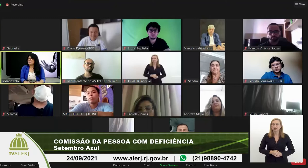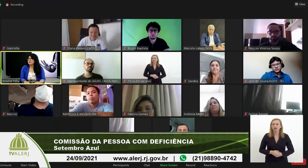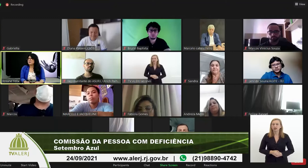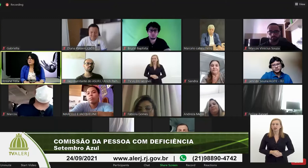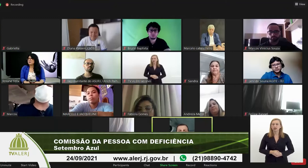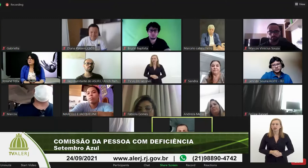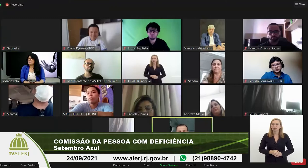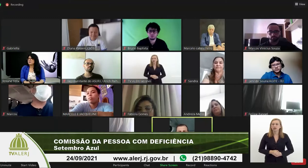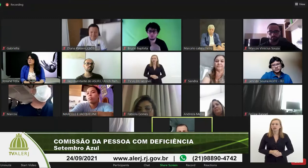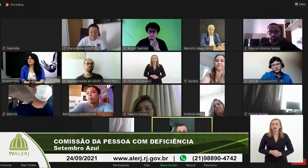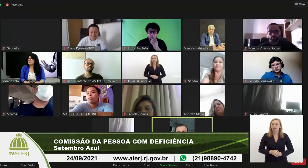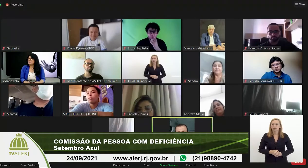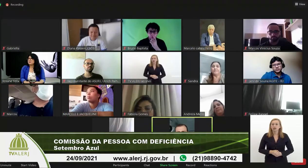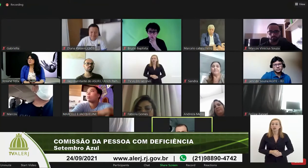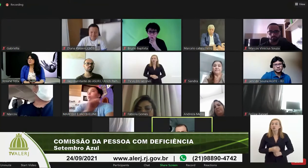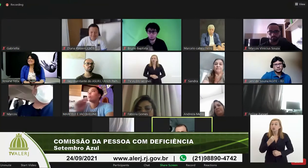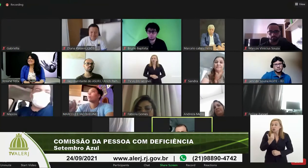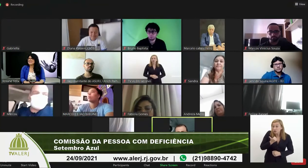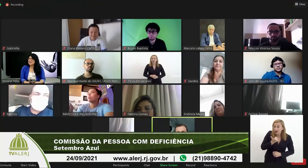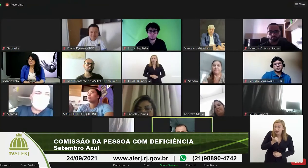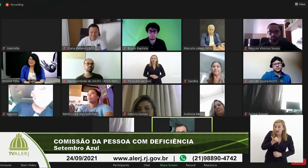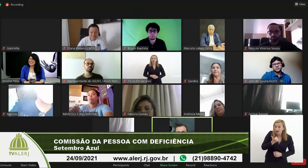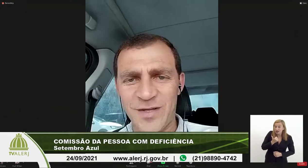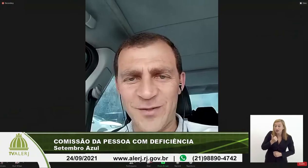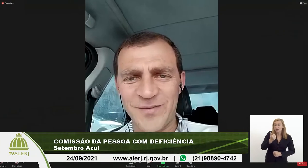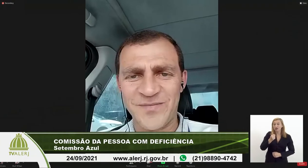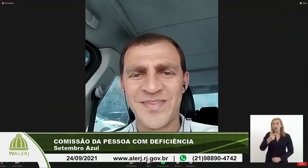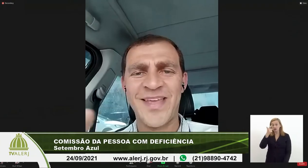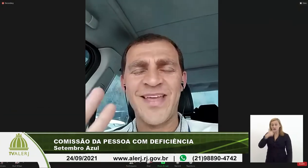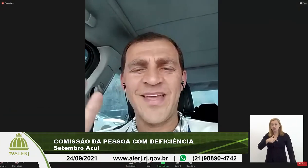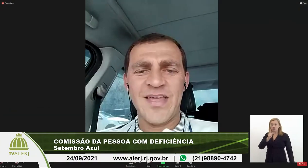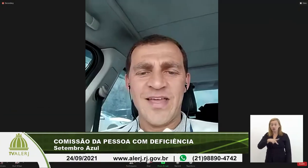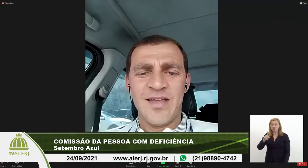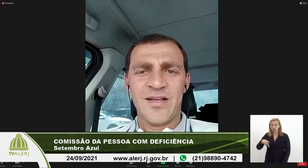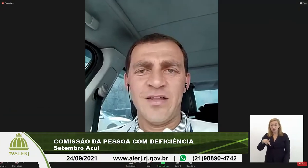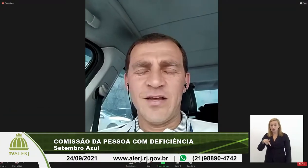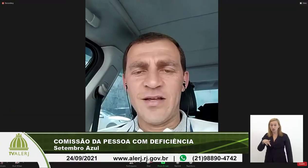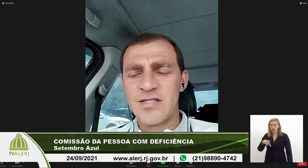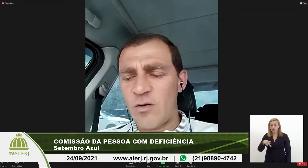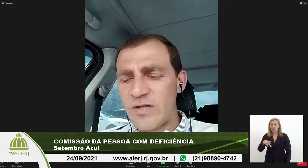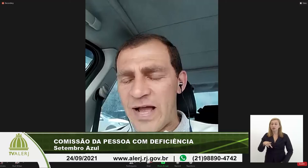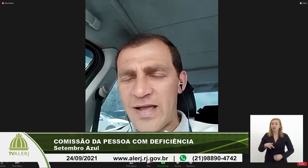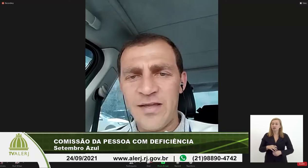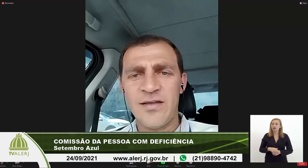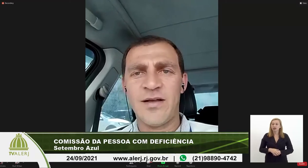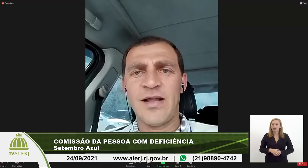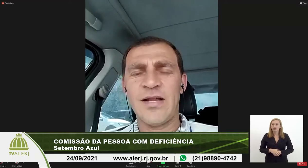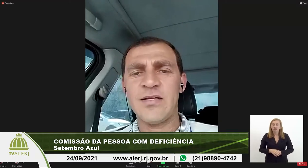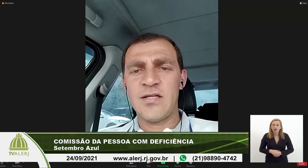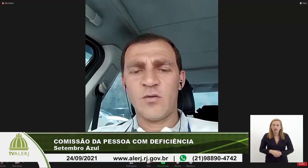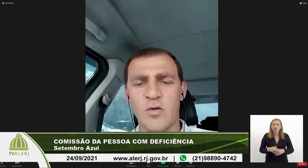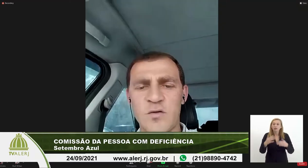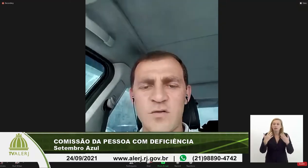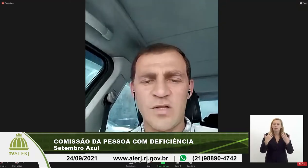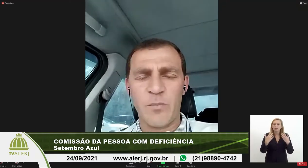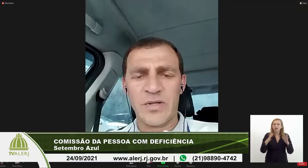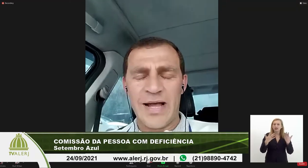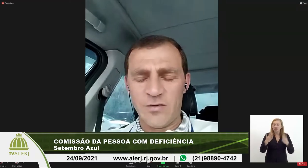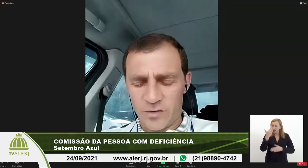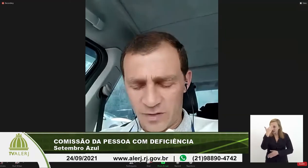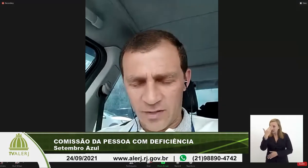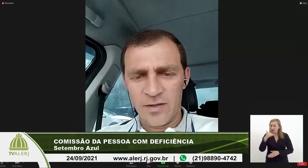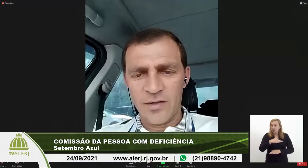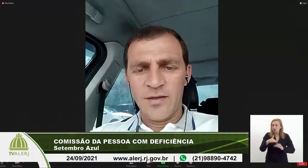Olá, deputado. Tudo bem? Professor Leandro Azevedo. Queria saudar e agradecer a todos os